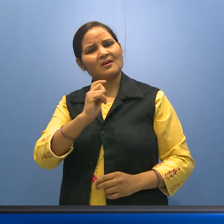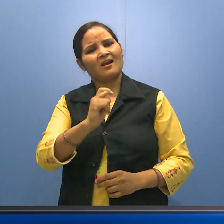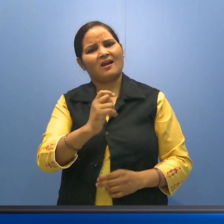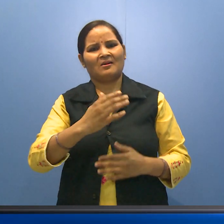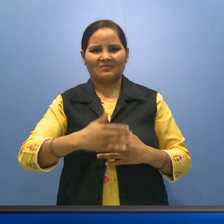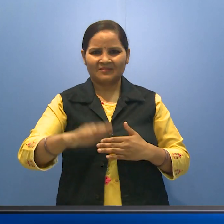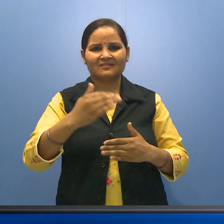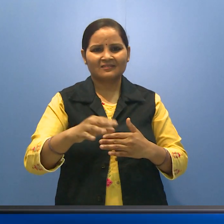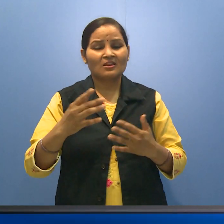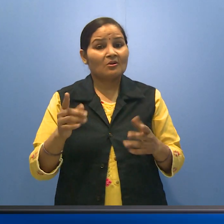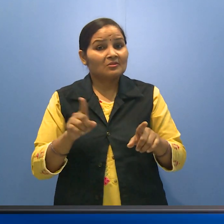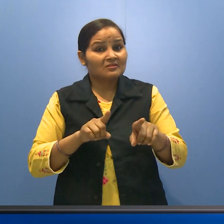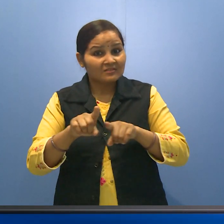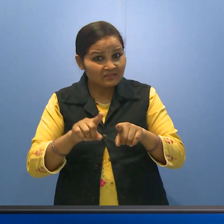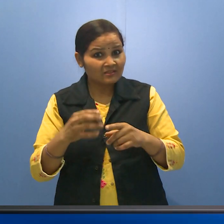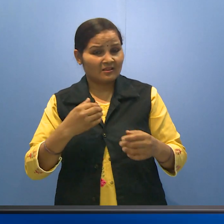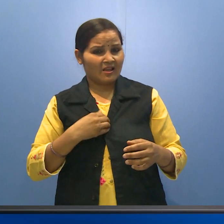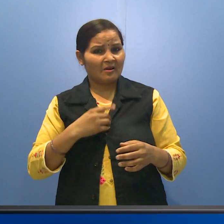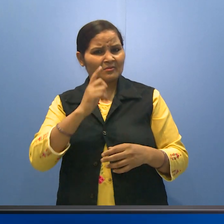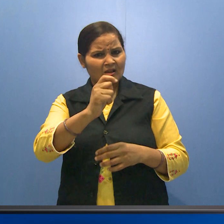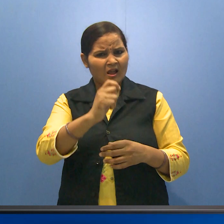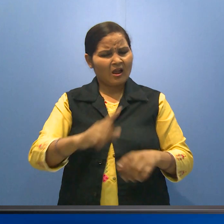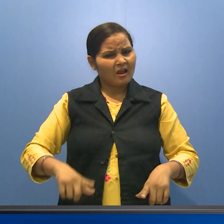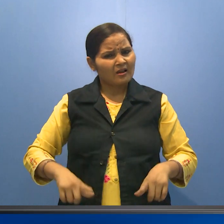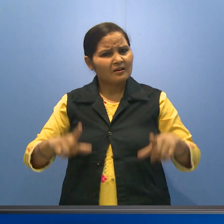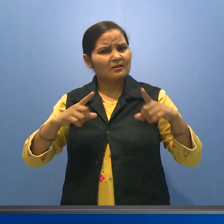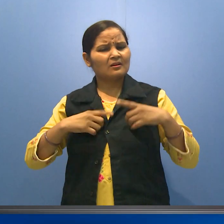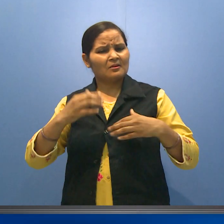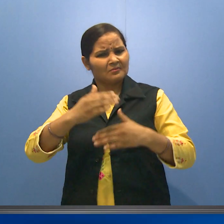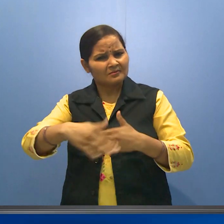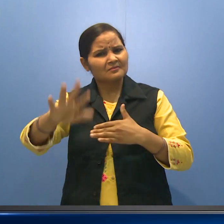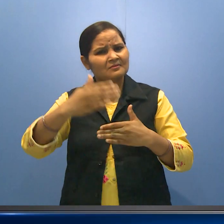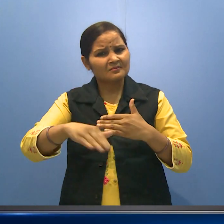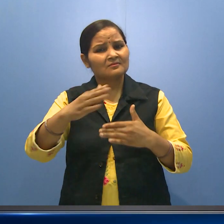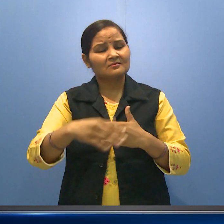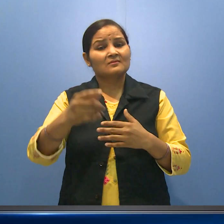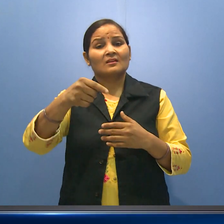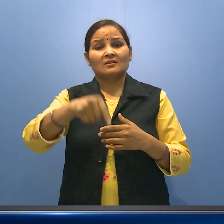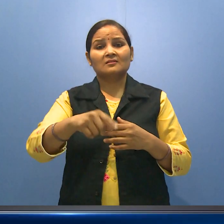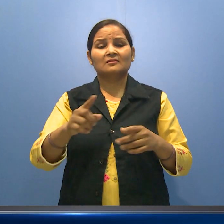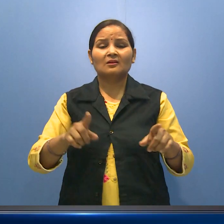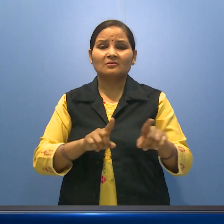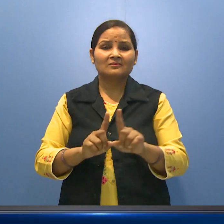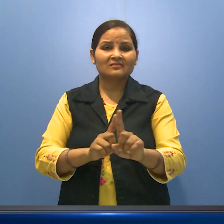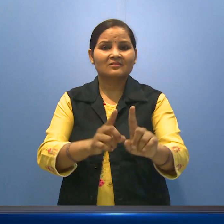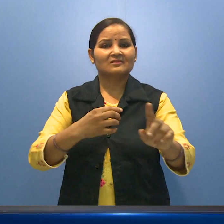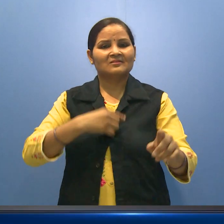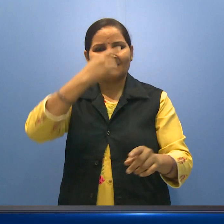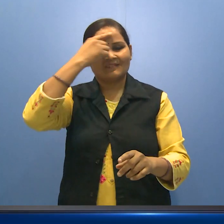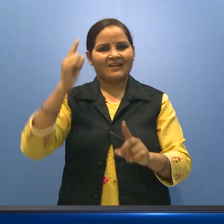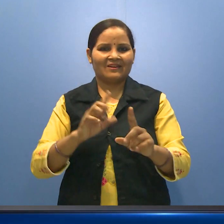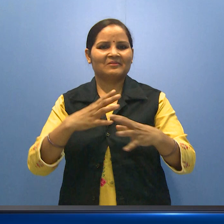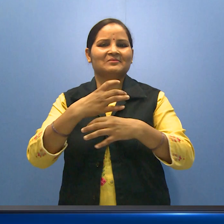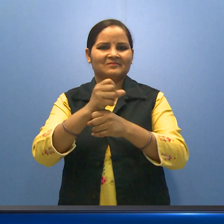करते हैं और जैसे हम कर्म पूरे जीवन में करते हैं उस अनुसार हमारा